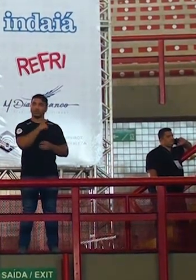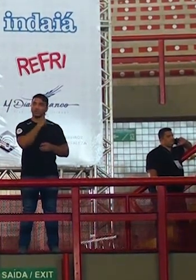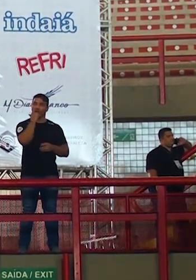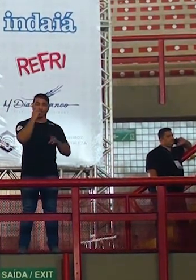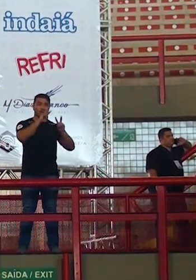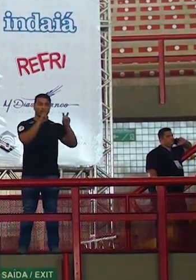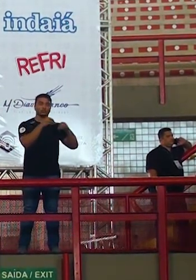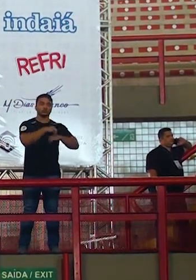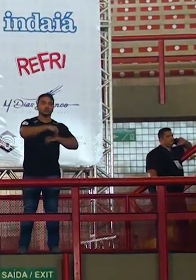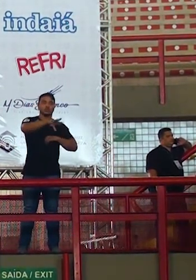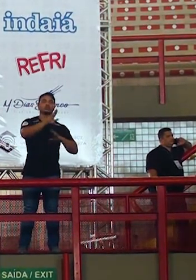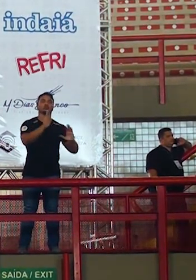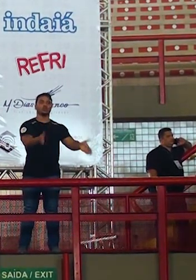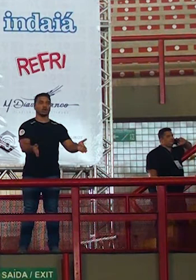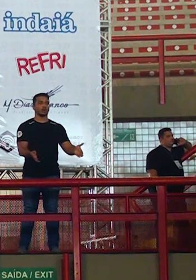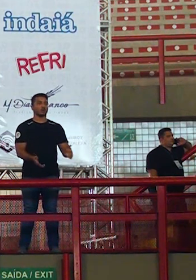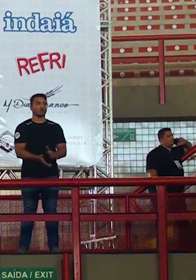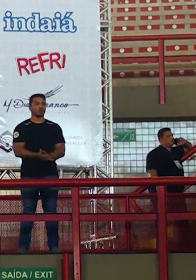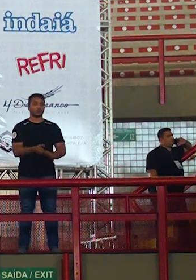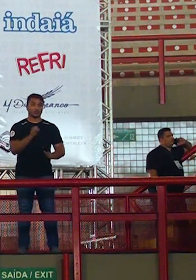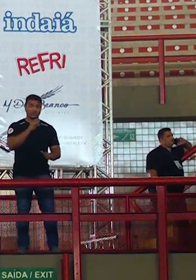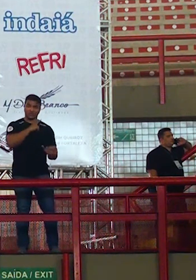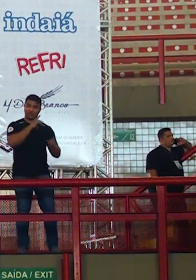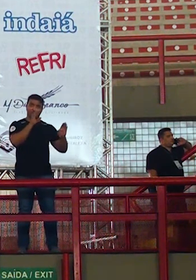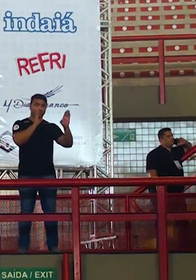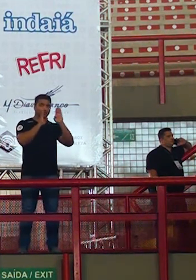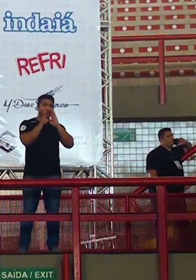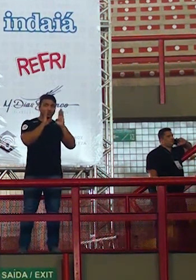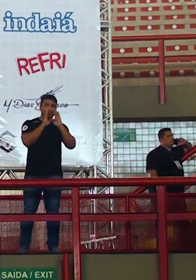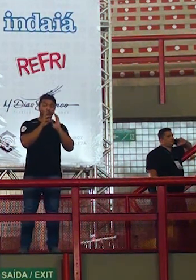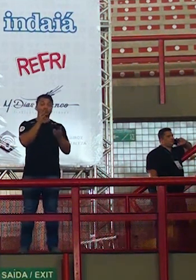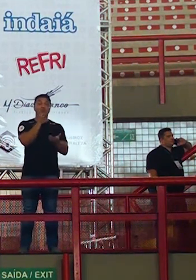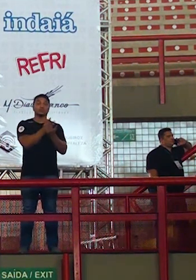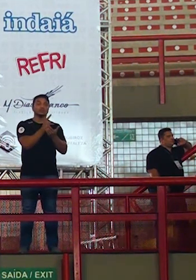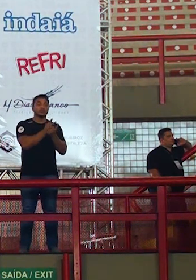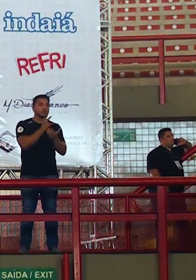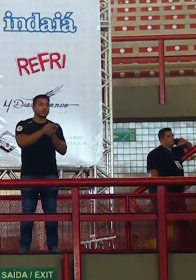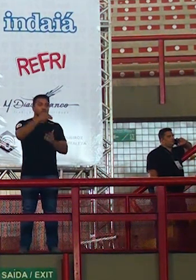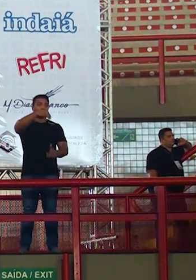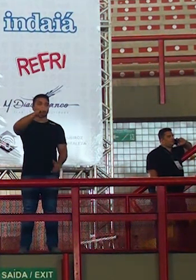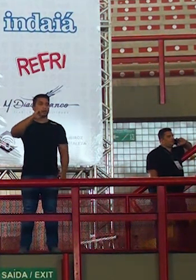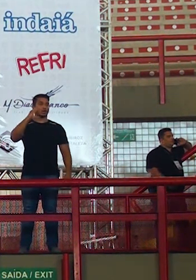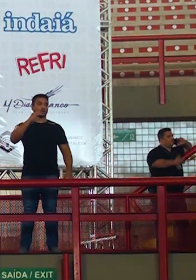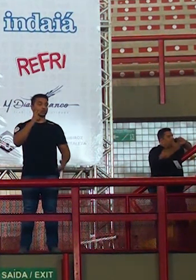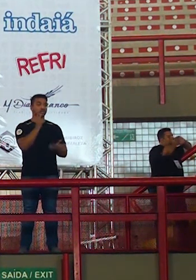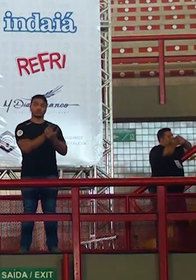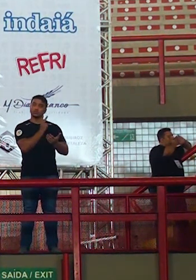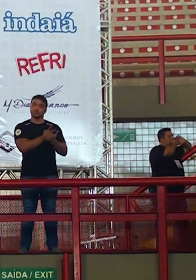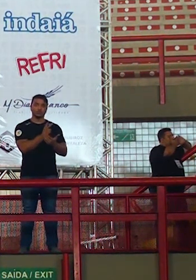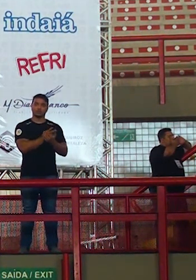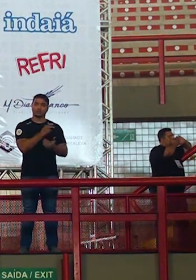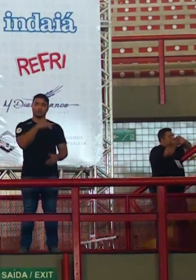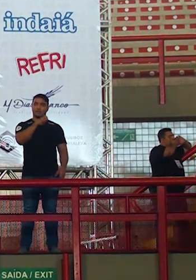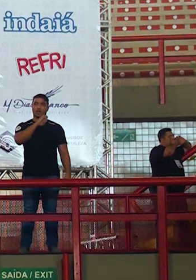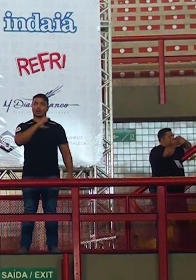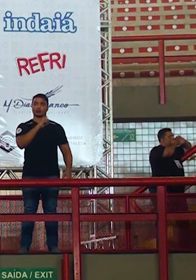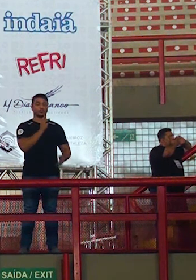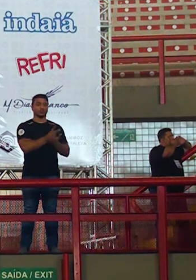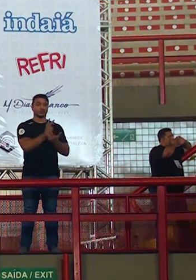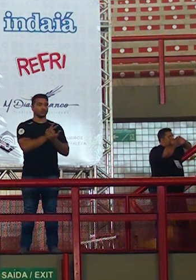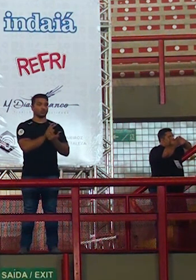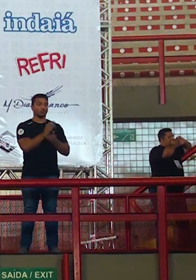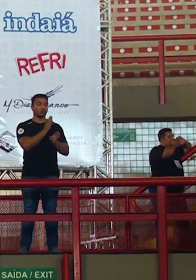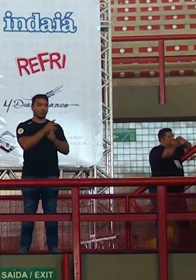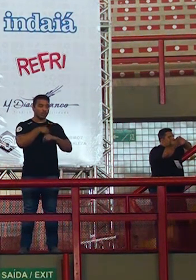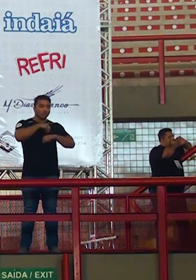eu sugiro que vocês quem tem Facebook fique sempre olhando a fanpage deles a página do MEC porque eles